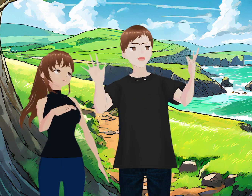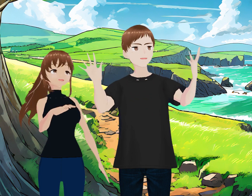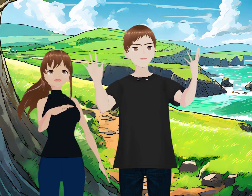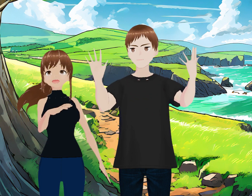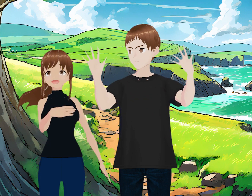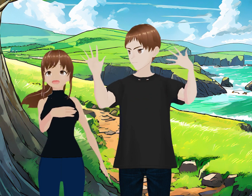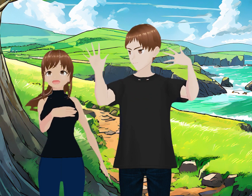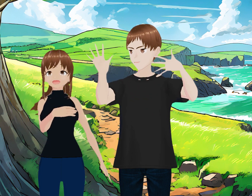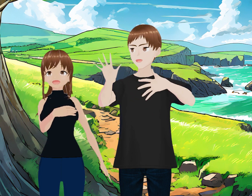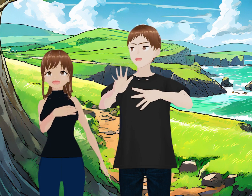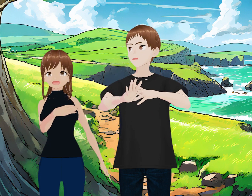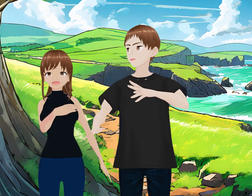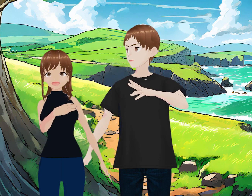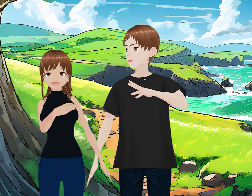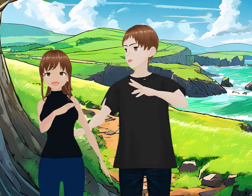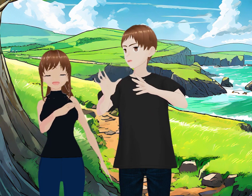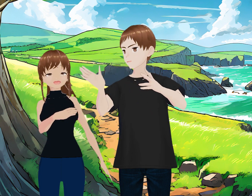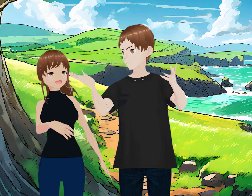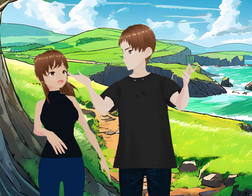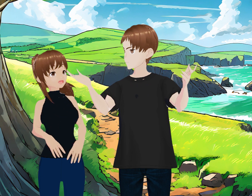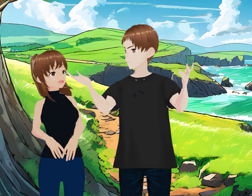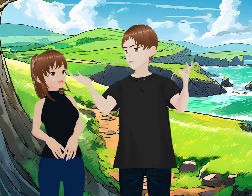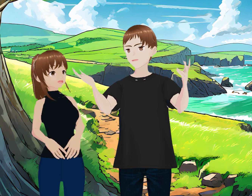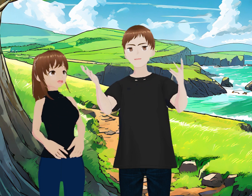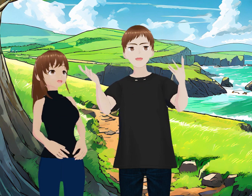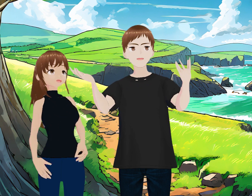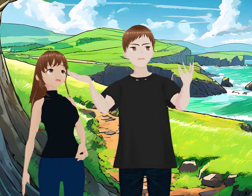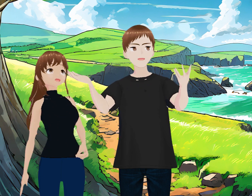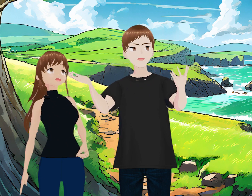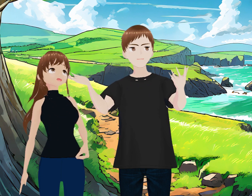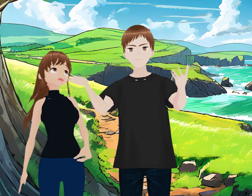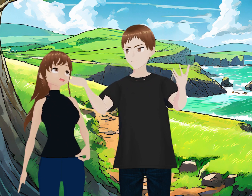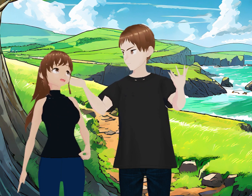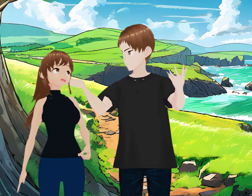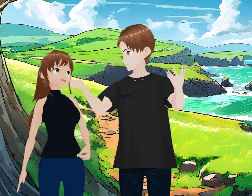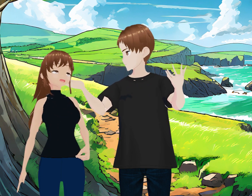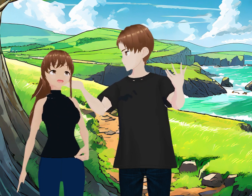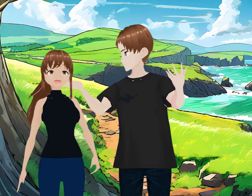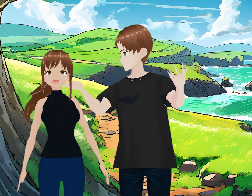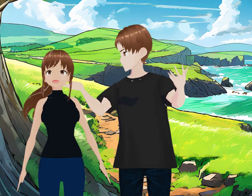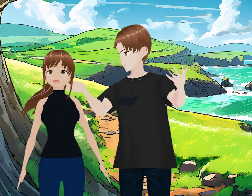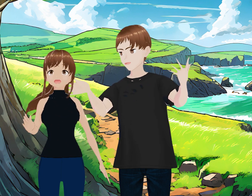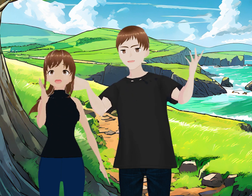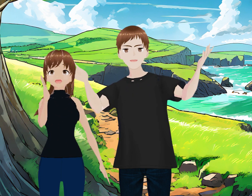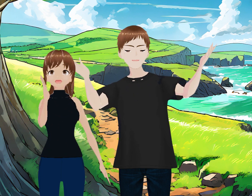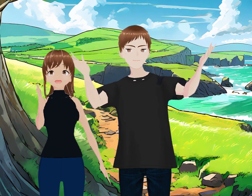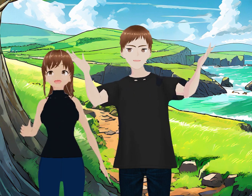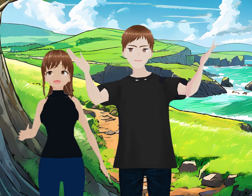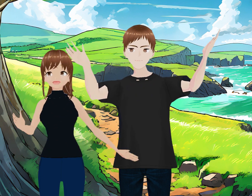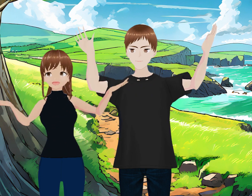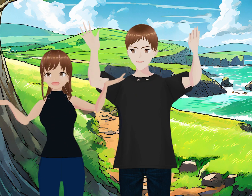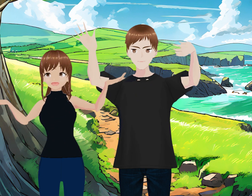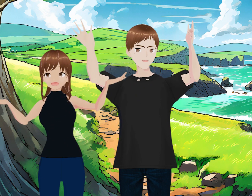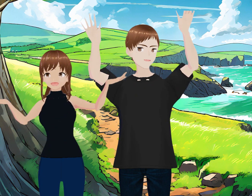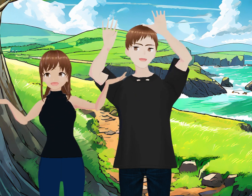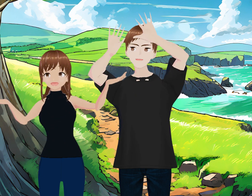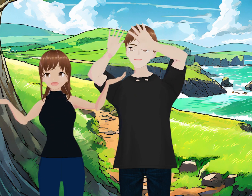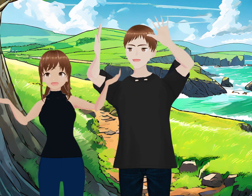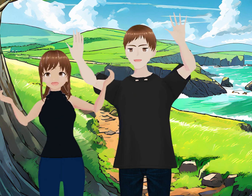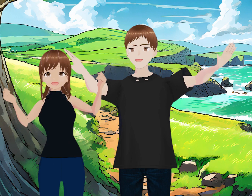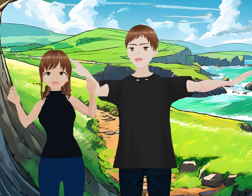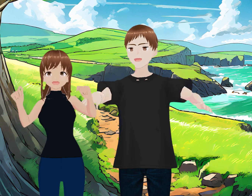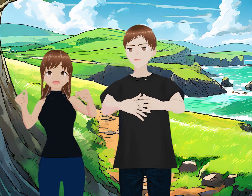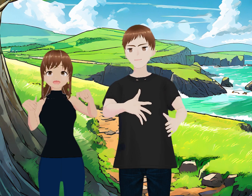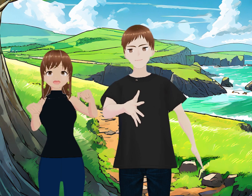terminamos. A continuación, no sé, ¿de qué pondremos un comercial? ¿De algo animado? Probablemente. Vamos a ver si hay algo retro. Cantín Flash Show, no